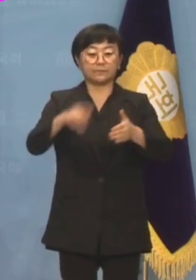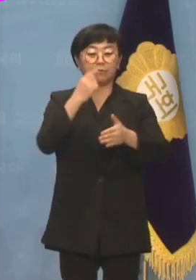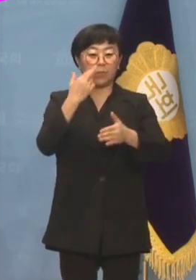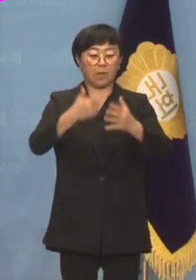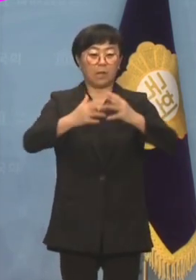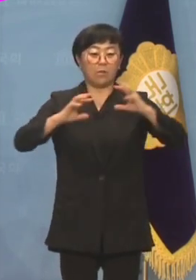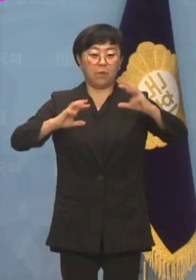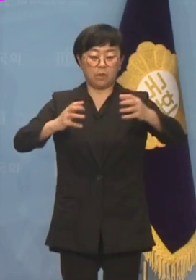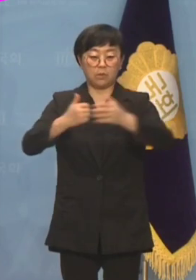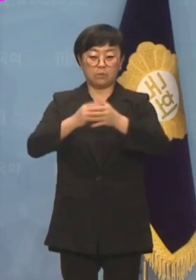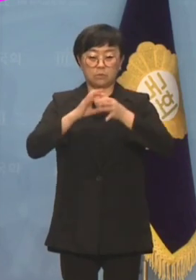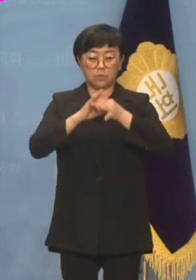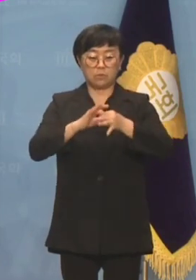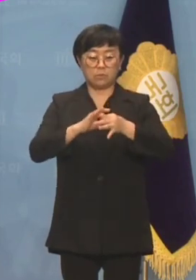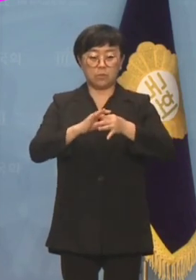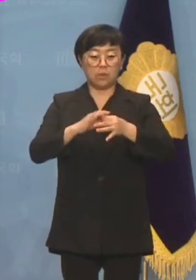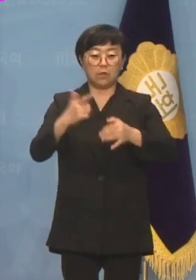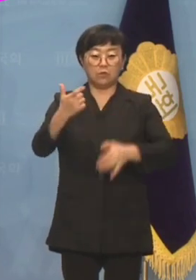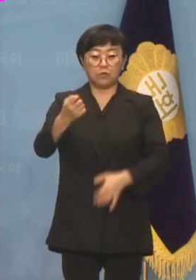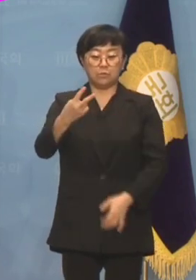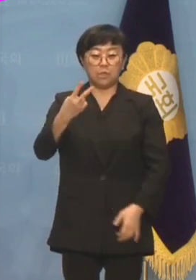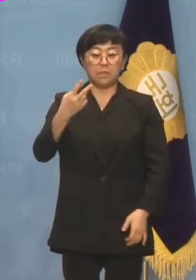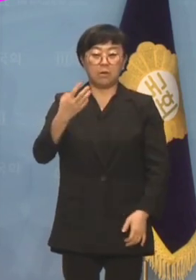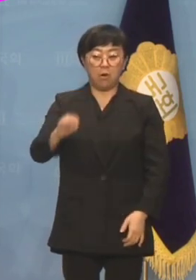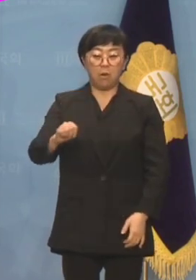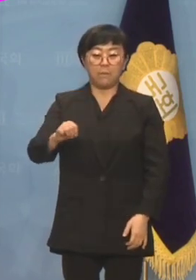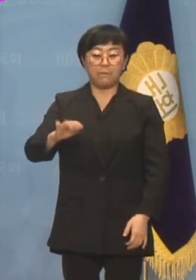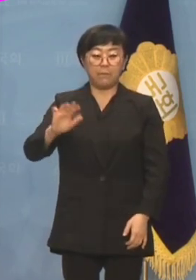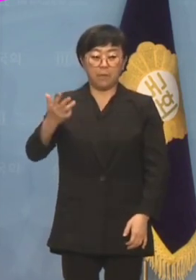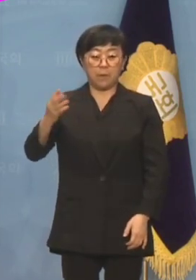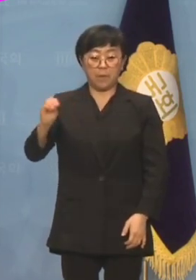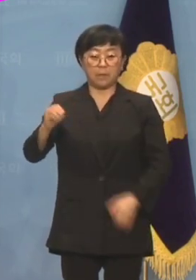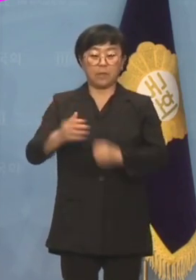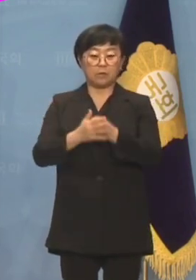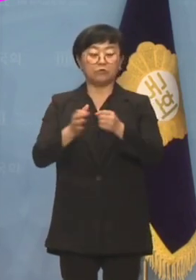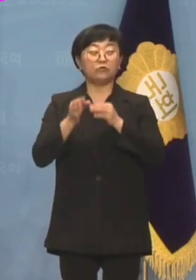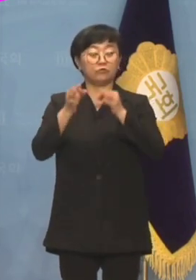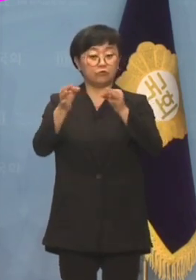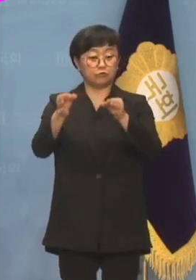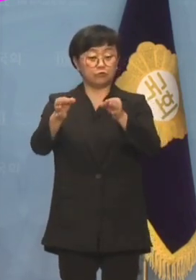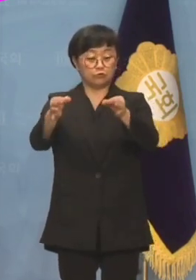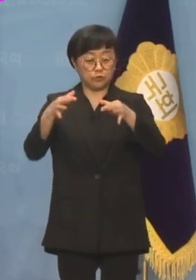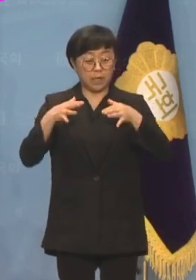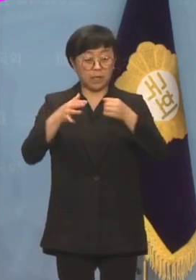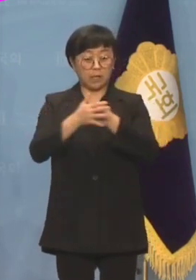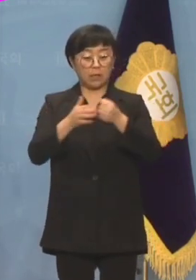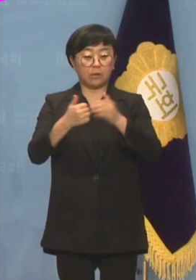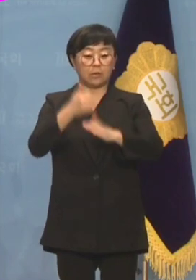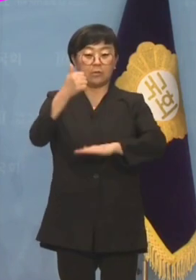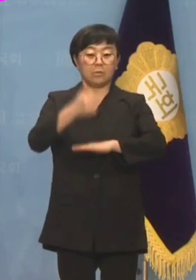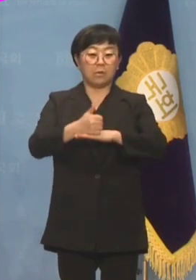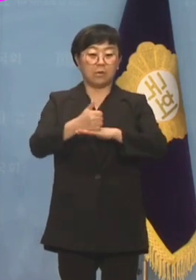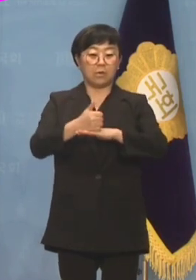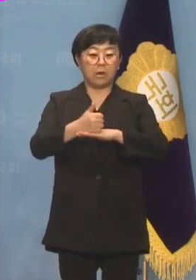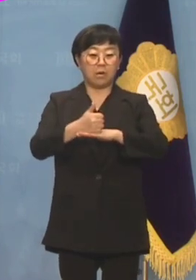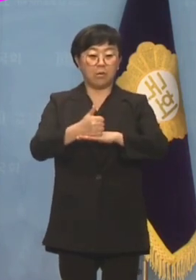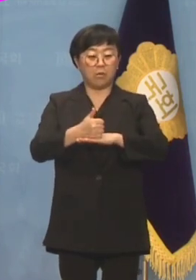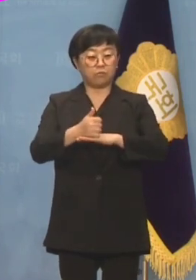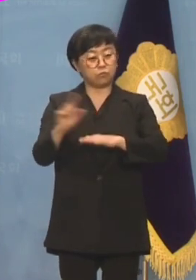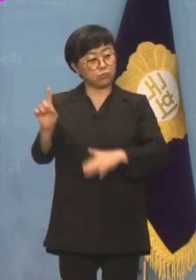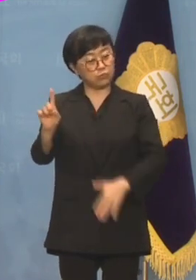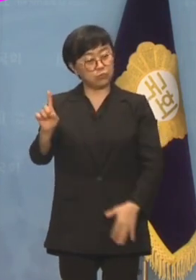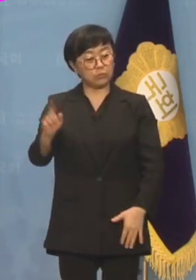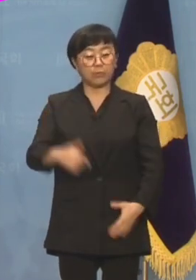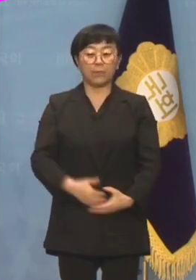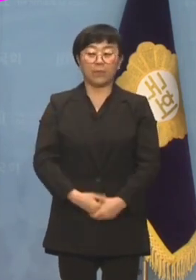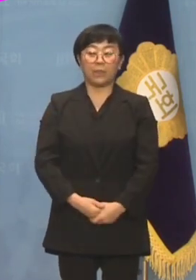미국과의 외교를 통해 62억 2,800만 달러에 달하는 투자액을 받아내는 폐거가 호갱외교라면